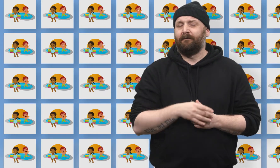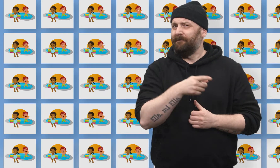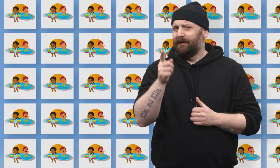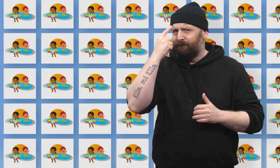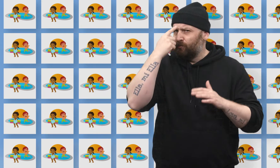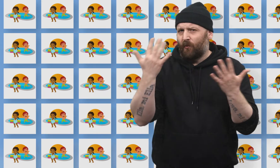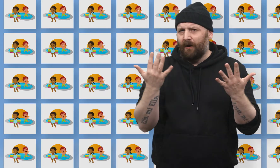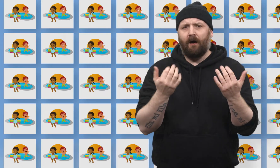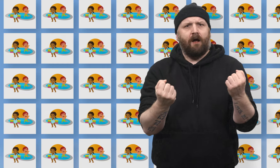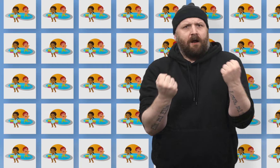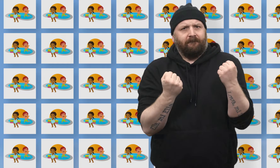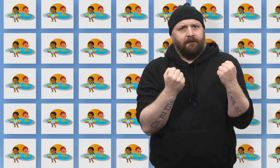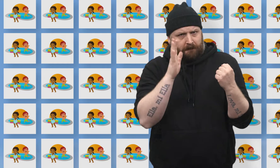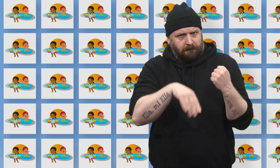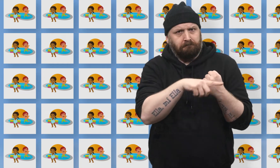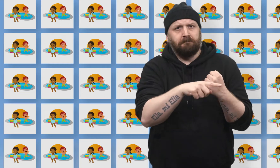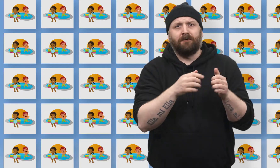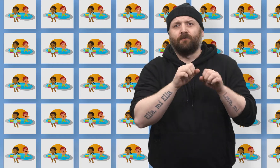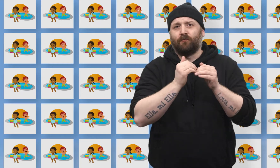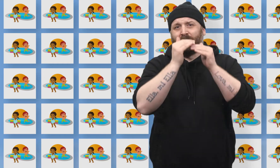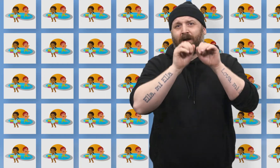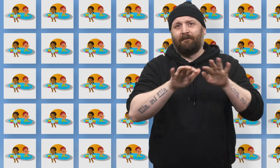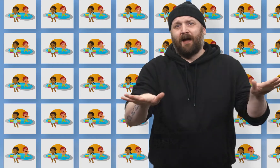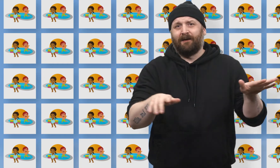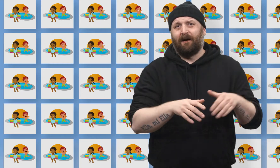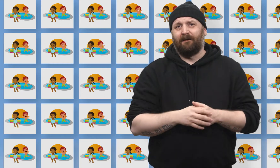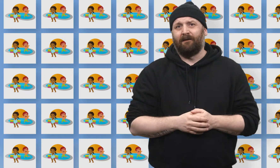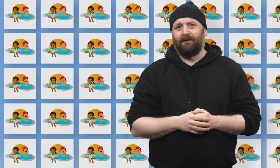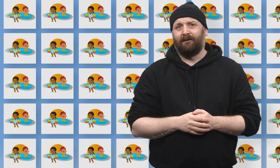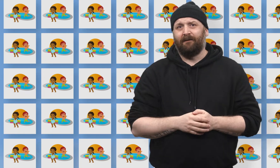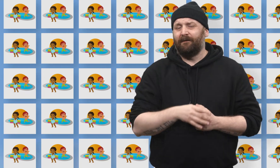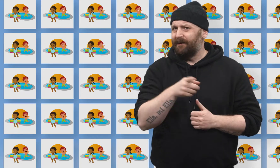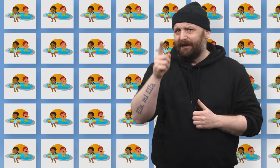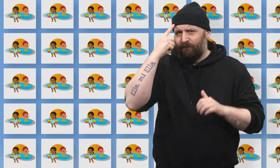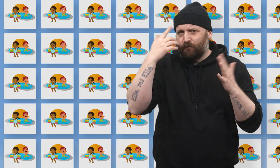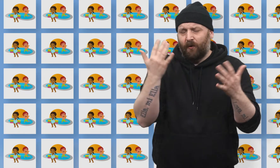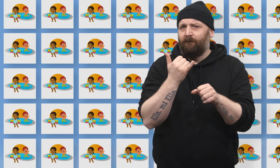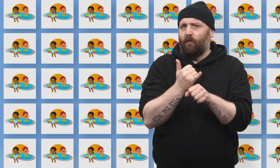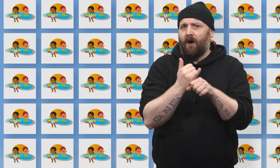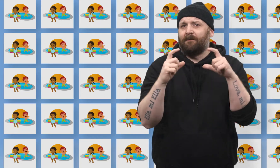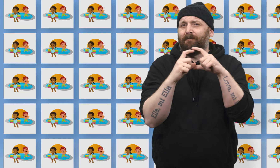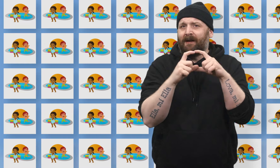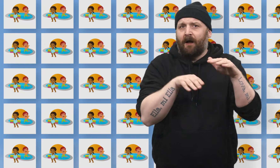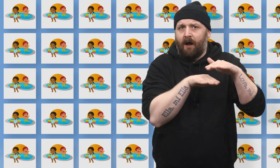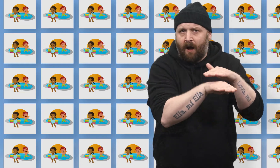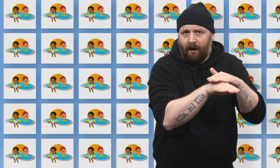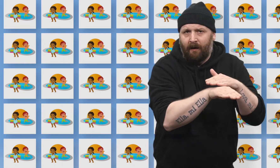Eller at de ikke forstår kraften av sosiale medier. De forstår ikke hvordan bilder